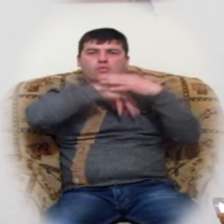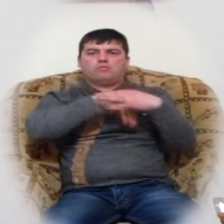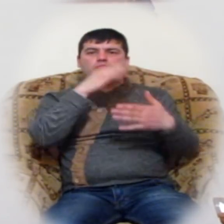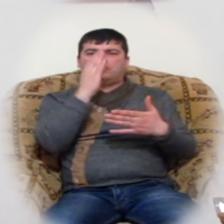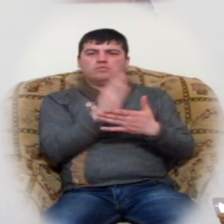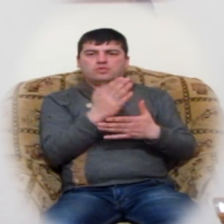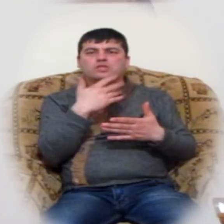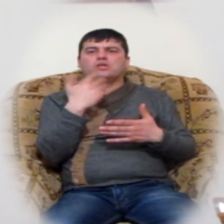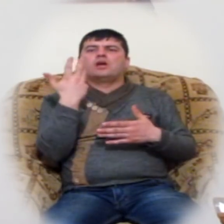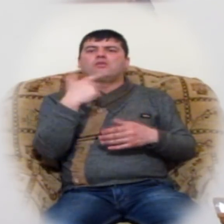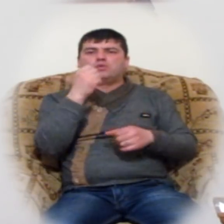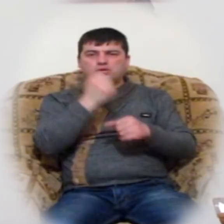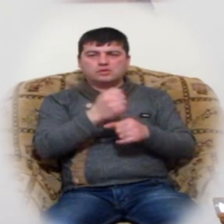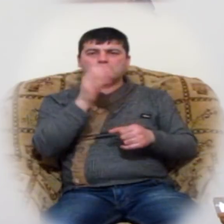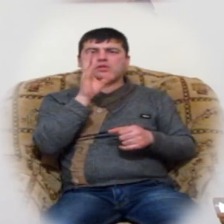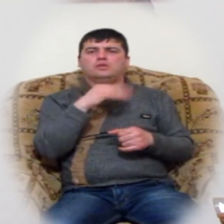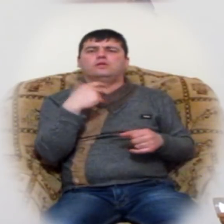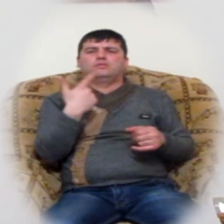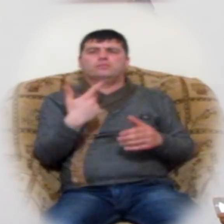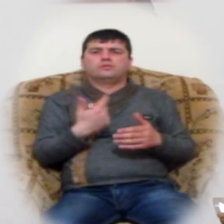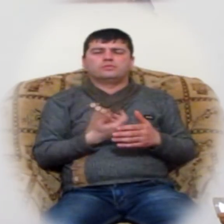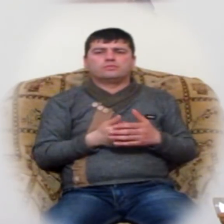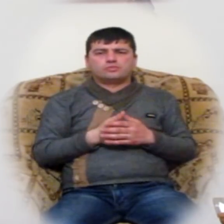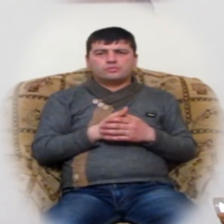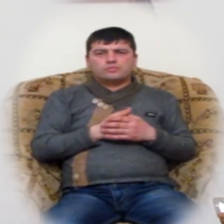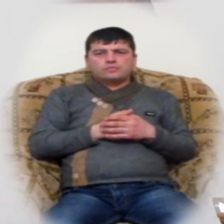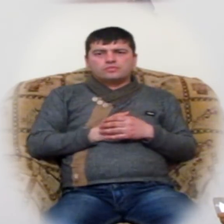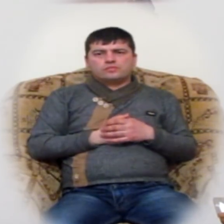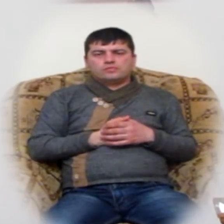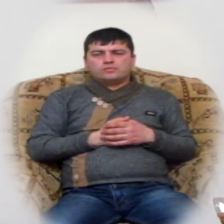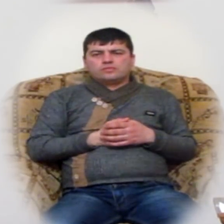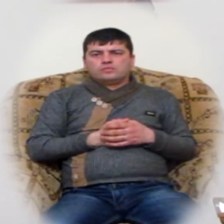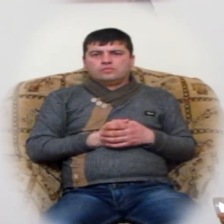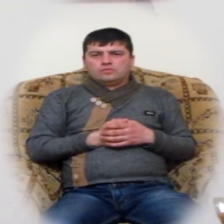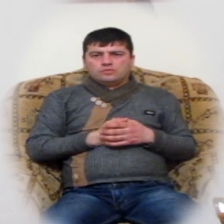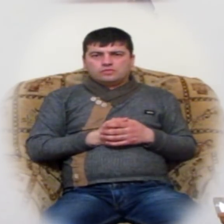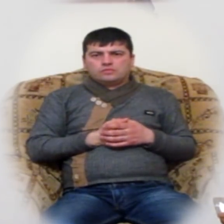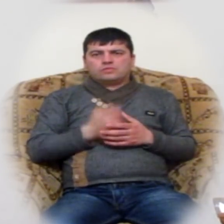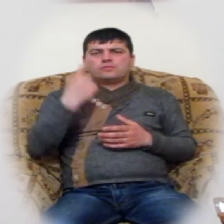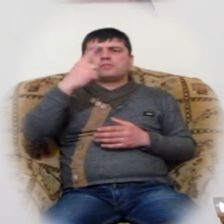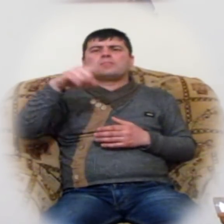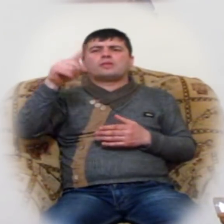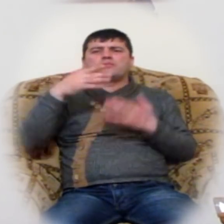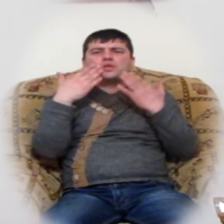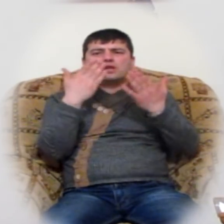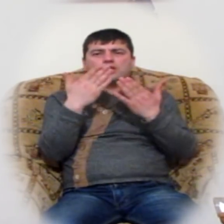։ Ուրեմը մի համար է կկարտամ ու կաղոտ ենք